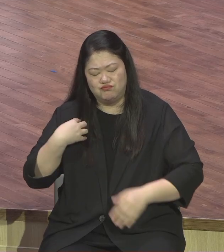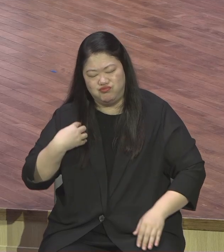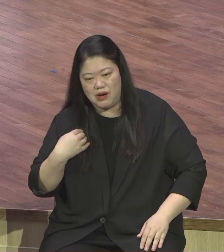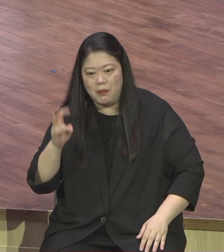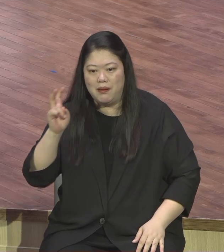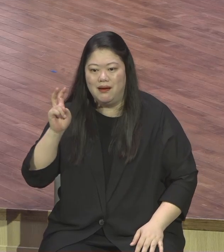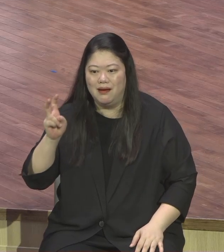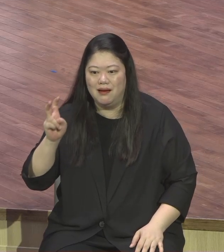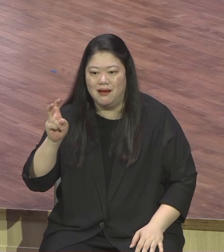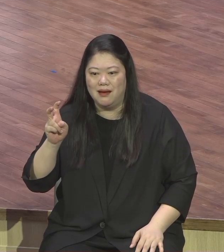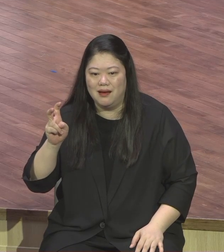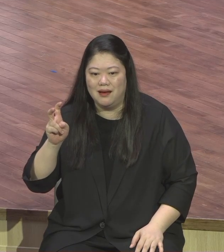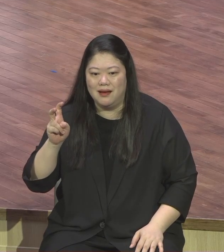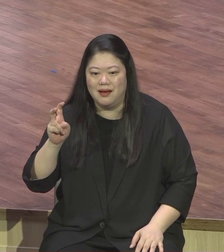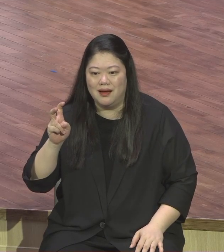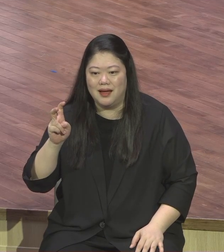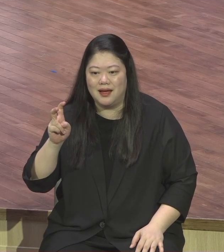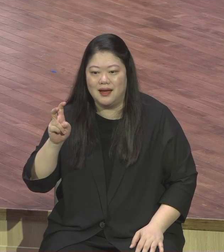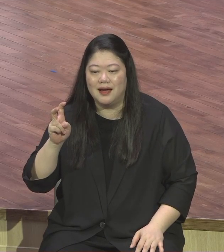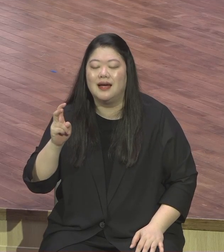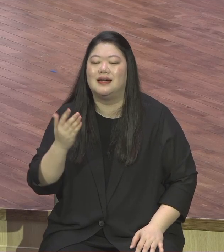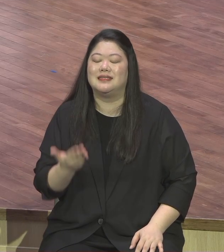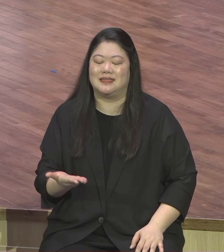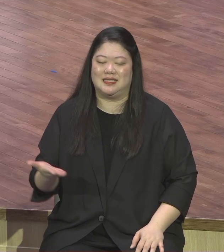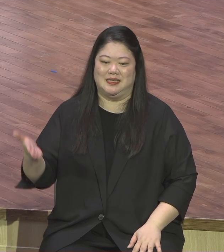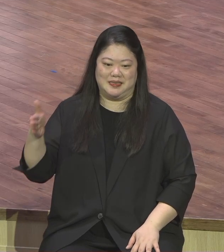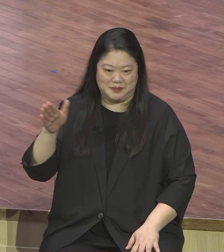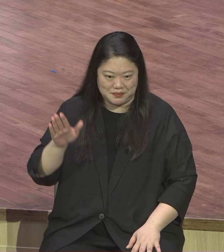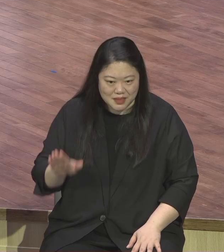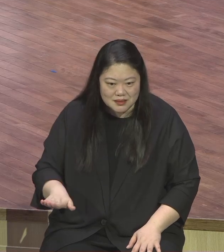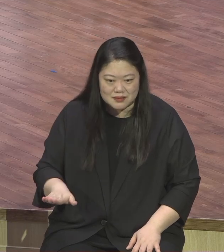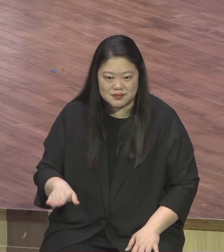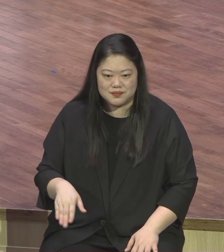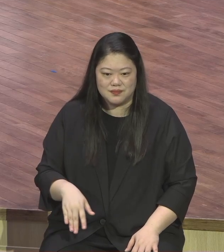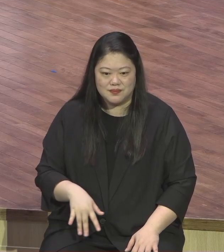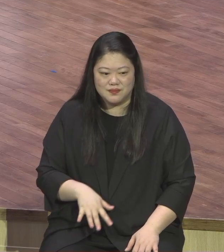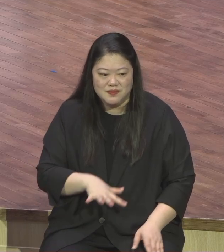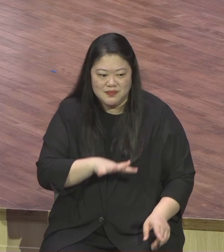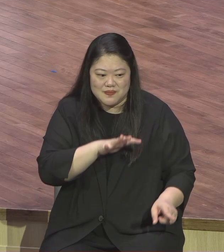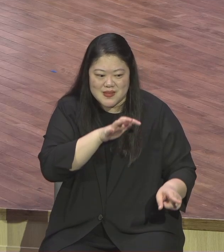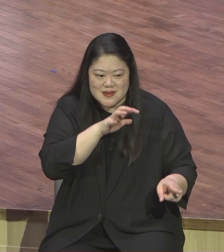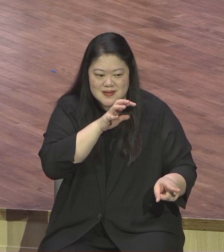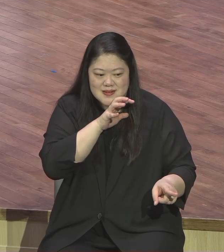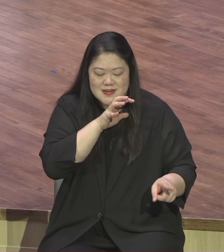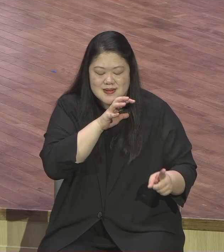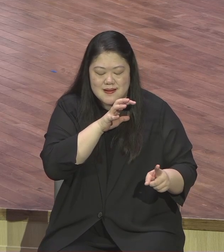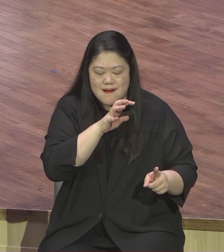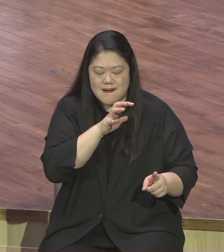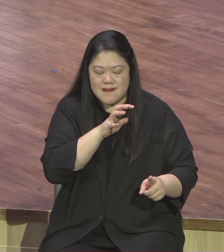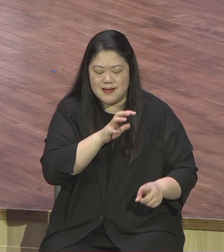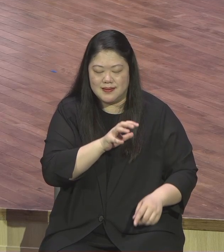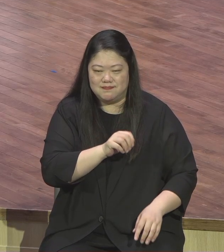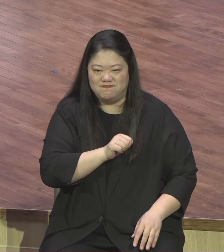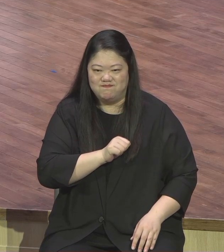그렇기 때문에 이 모든 불평 원망할 걸 뛰어넘는 것 넘는 감사 아멘